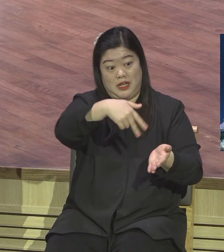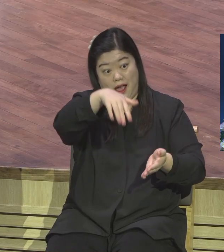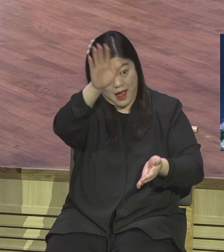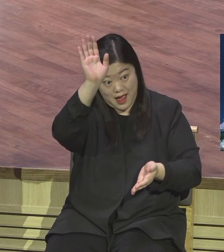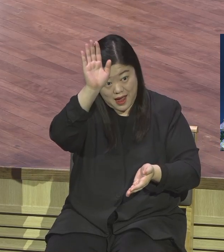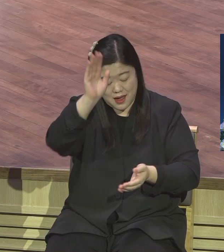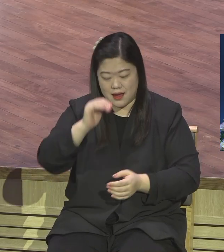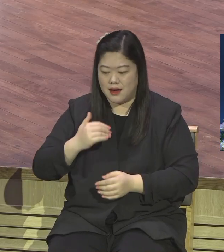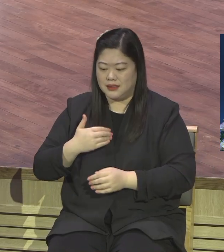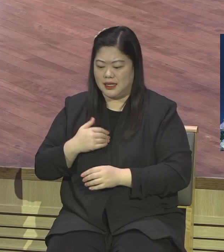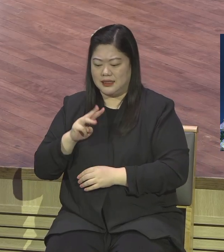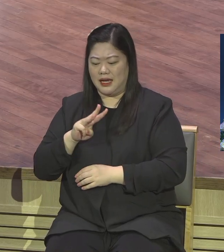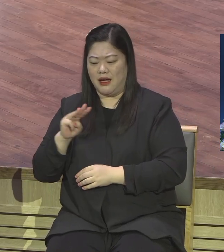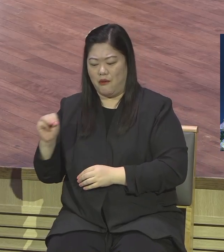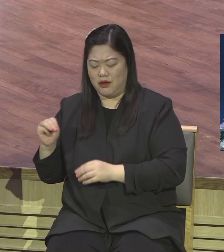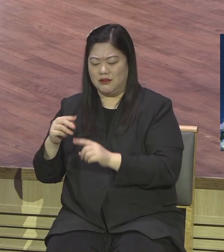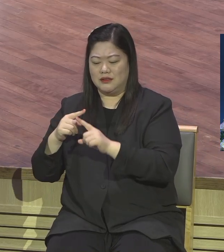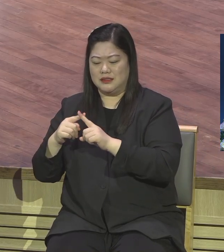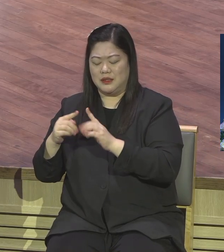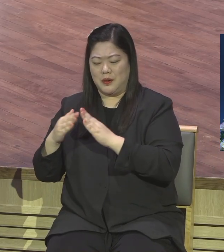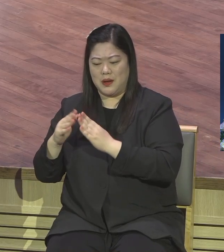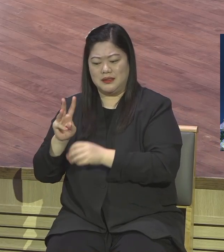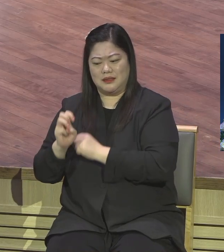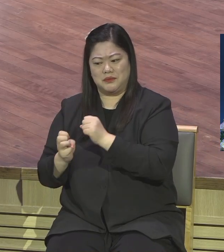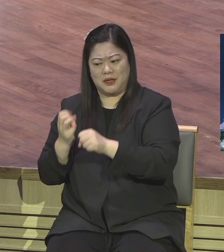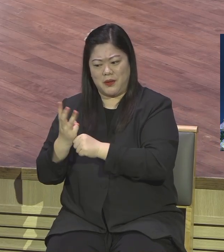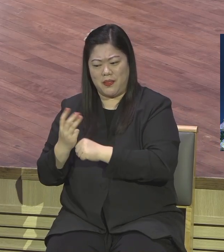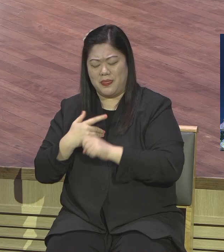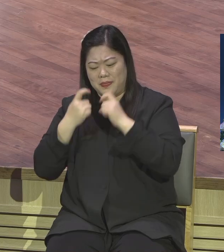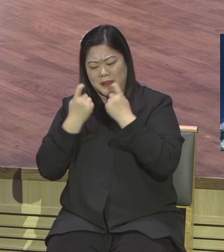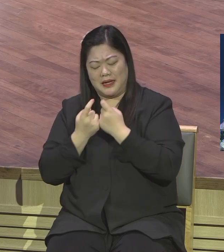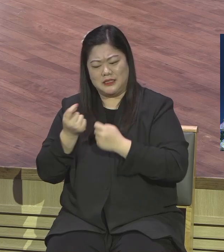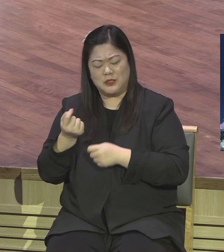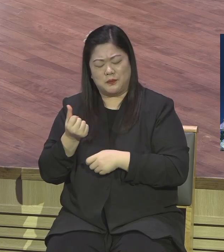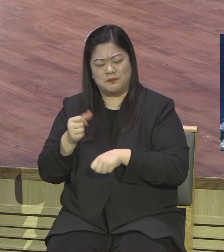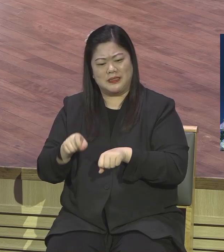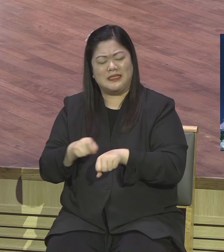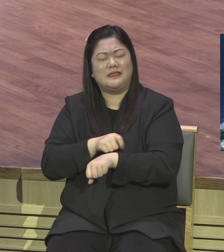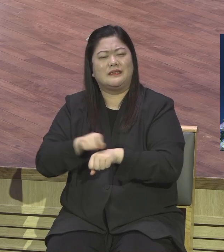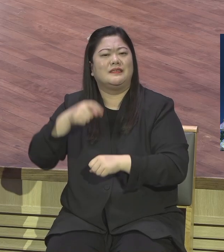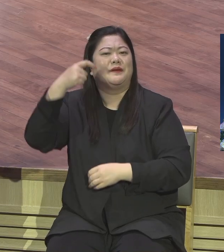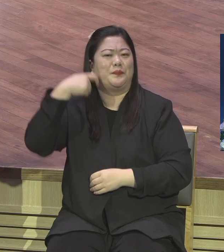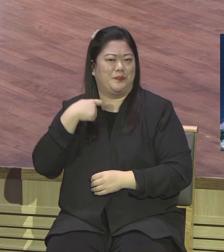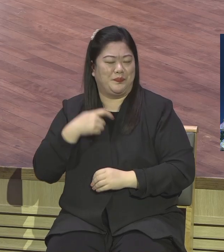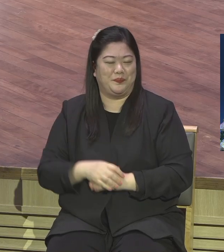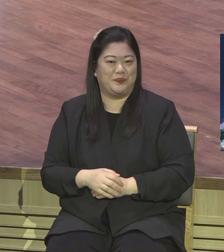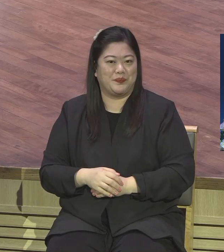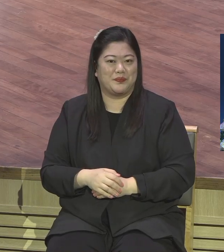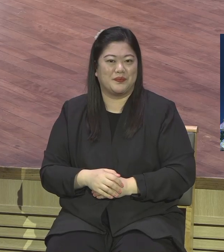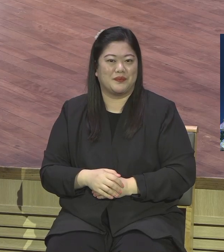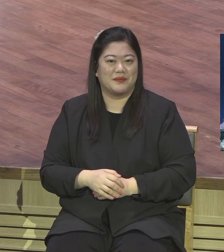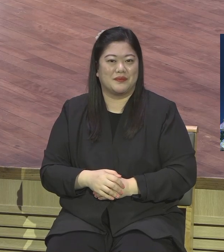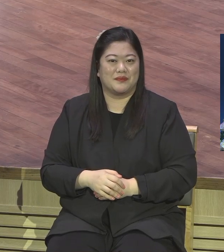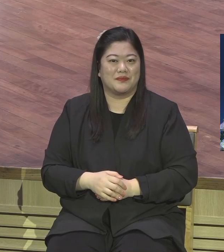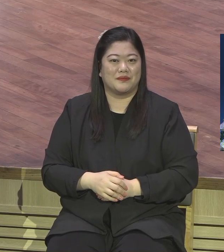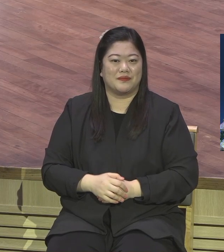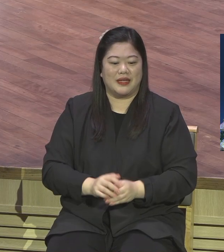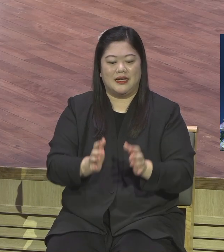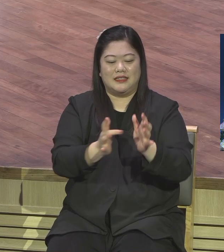그렇게 크게 다가오죠. 예수님께서 이 땅에 오셔서 33년간 계시면서 한